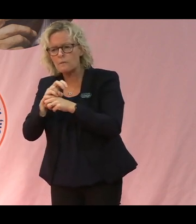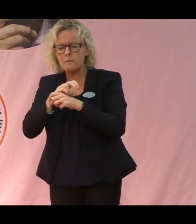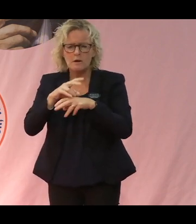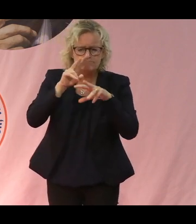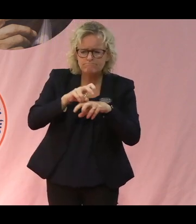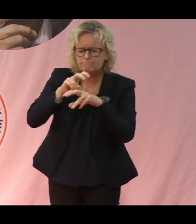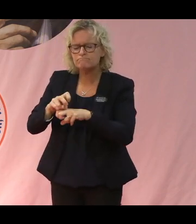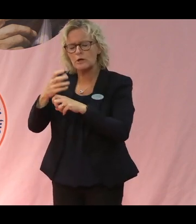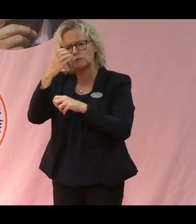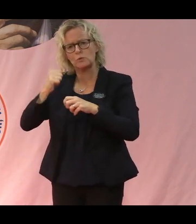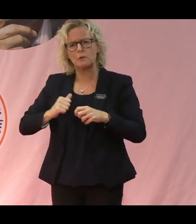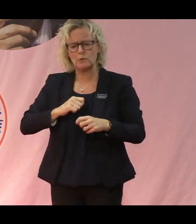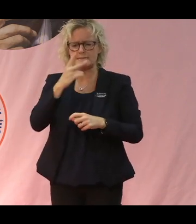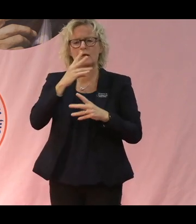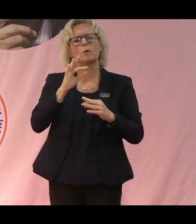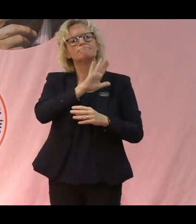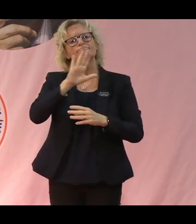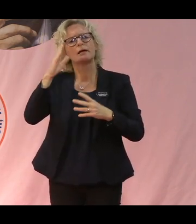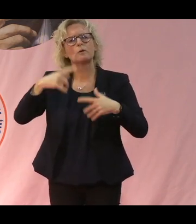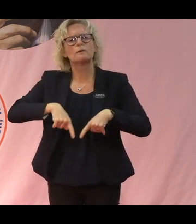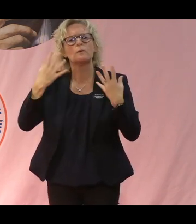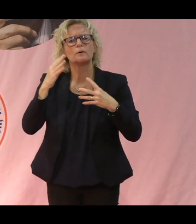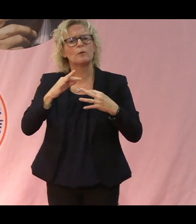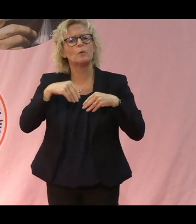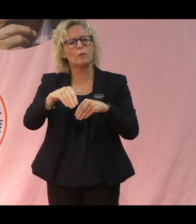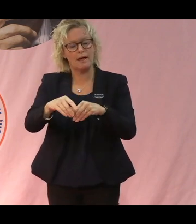i andra kulturer är väldigt spännande. Och lära sig av dem.